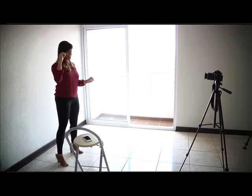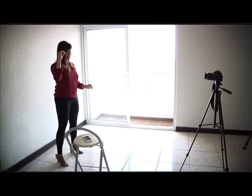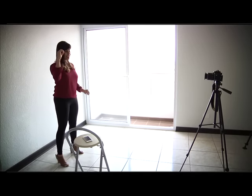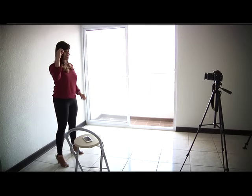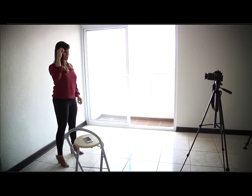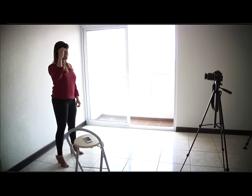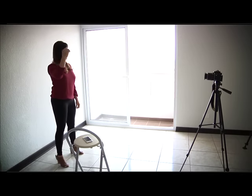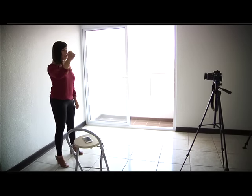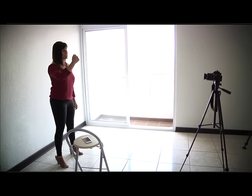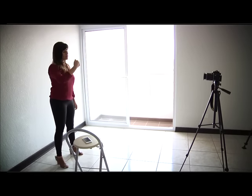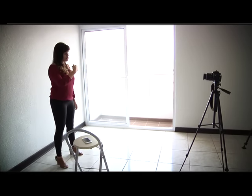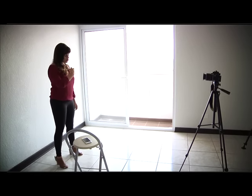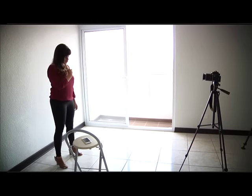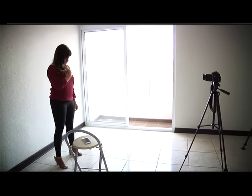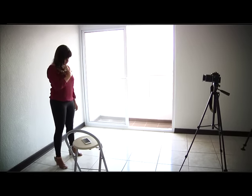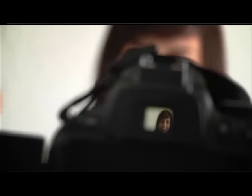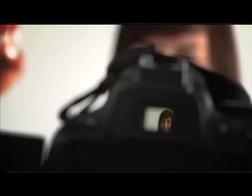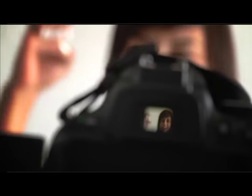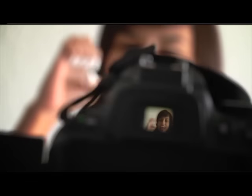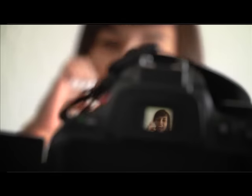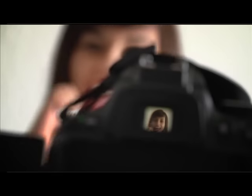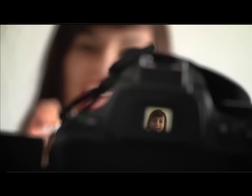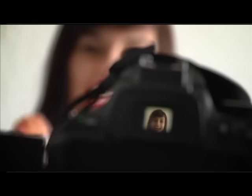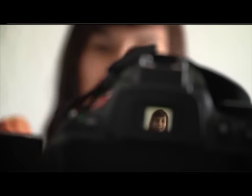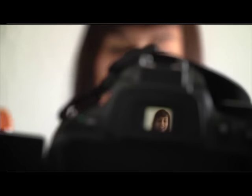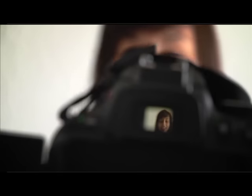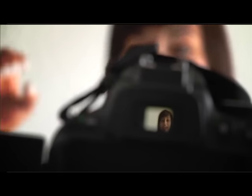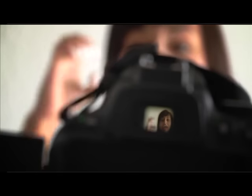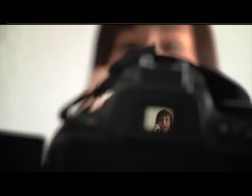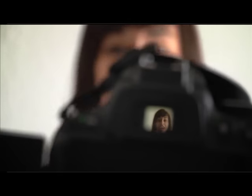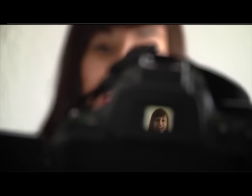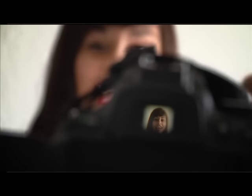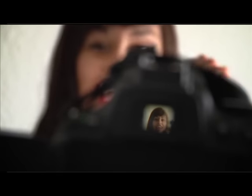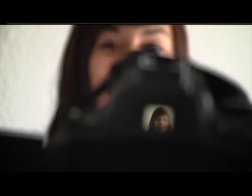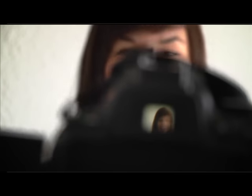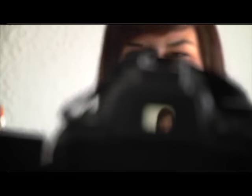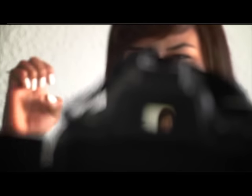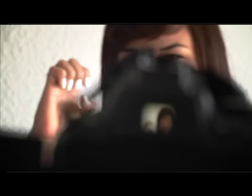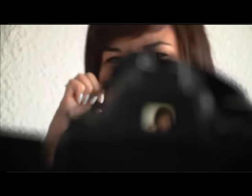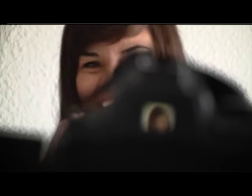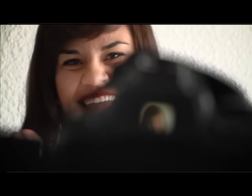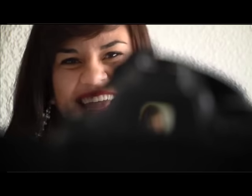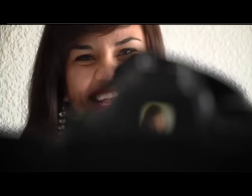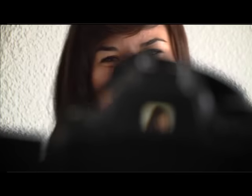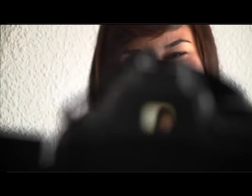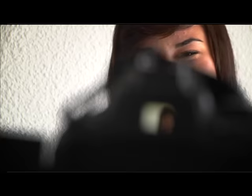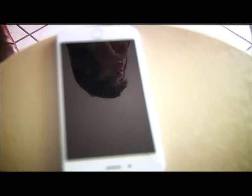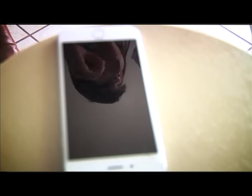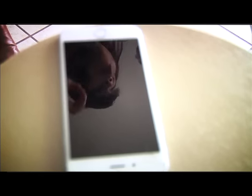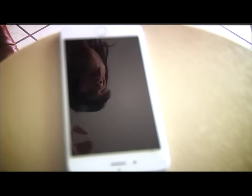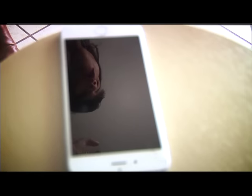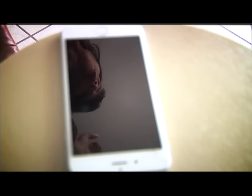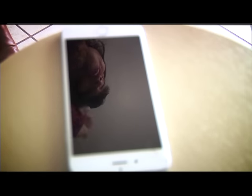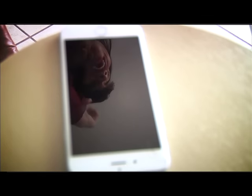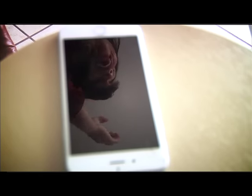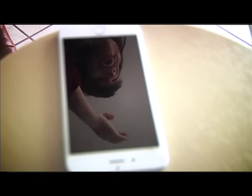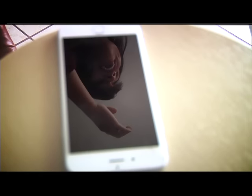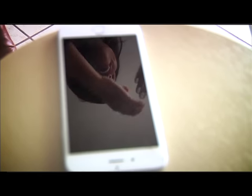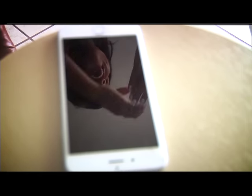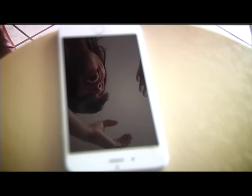Personas con discapacidad auditiva y quienes gozan de este sentido que viven en Guatemala, México, Colombia y Estados Unidos se han comunicado con ella